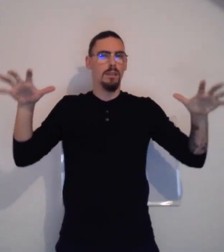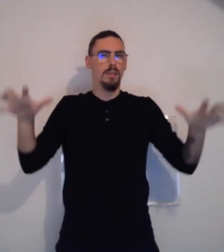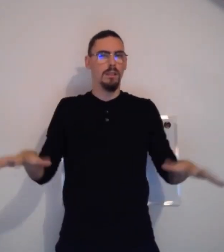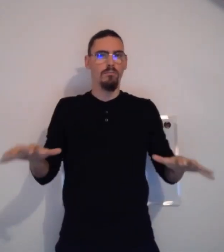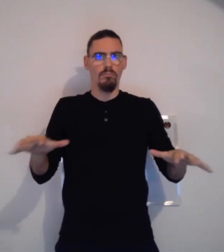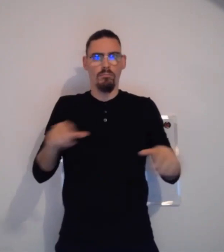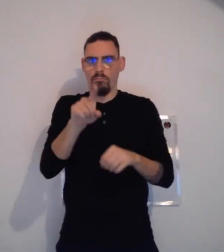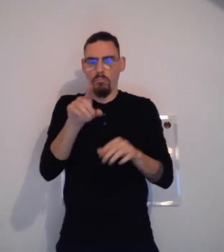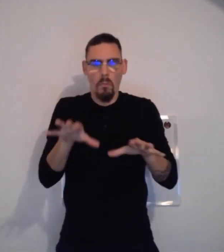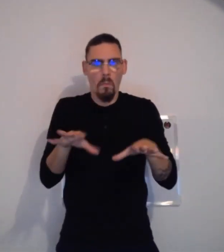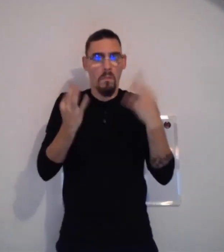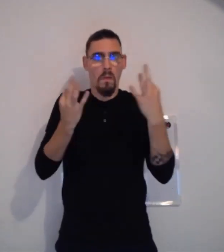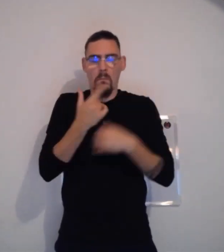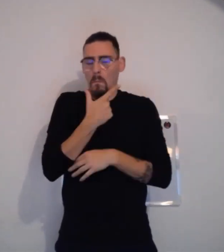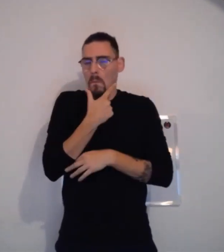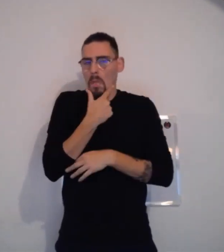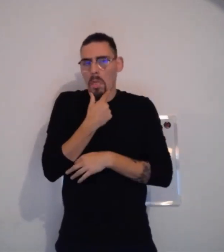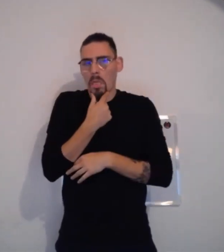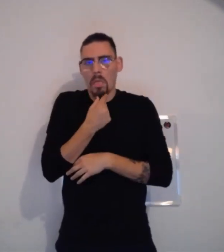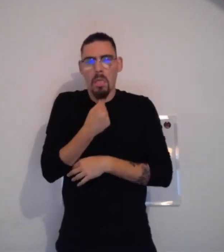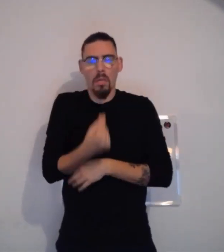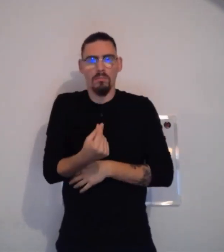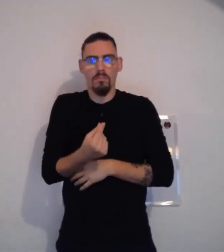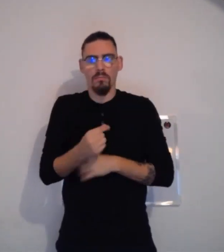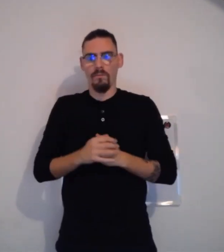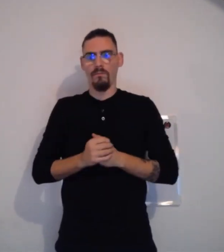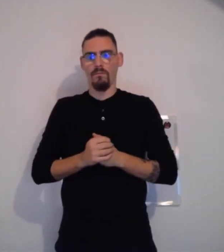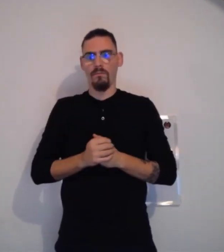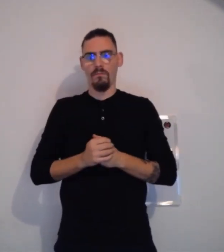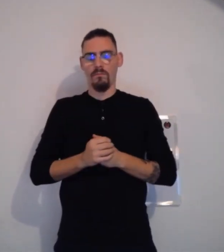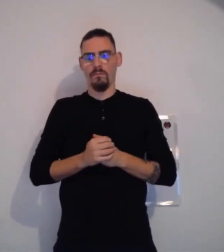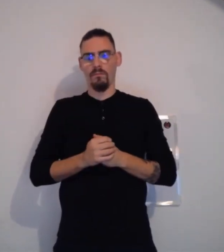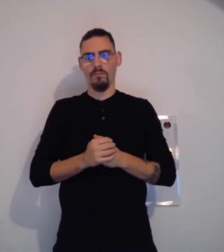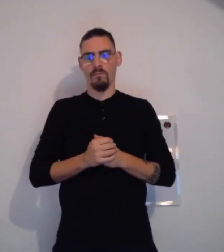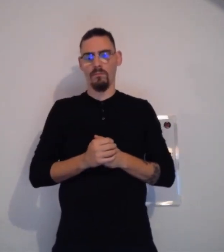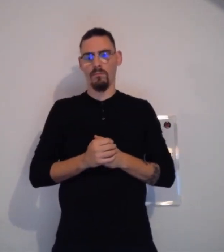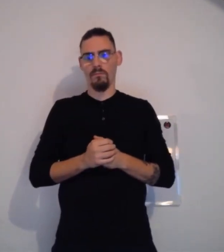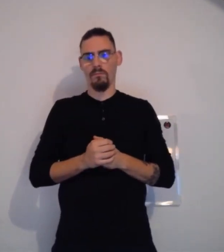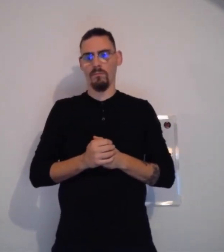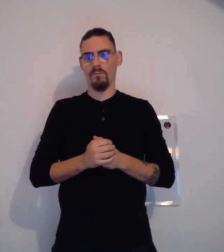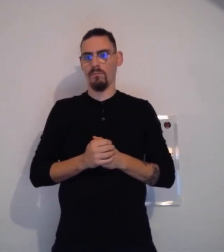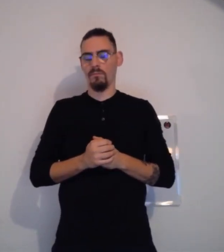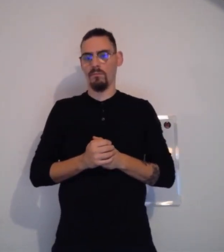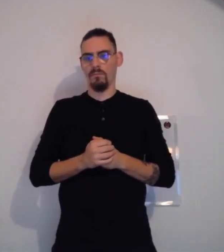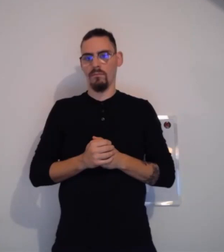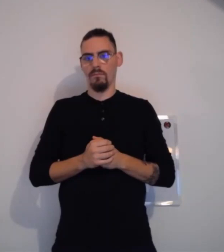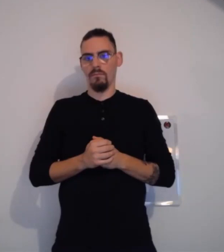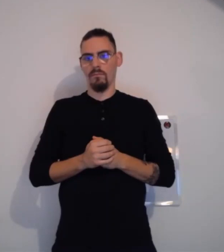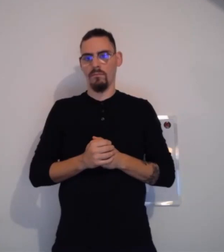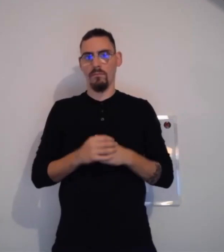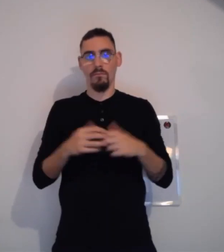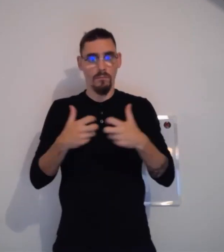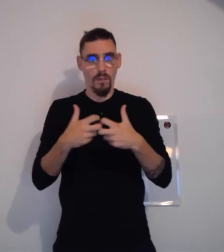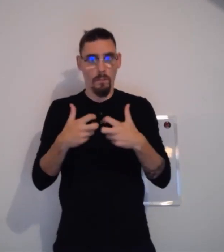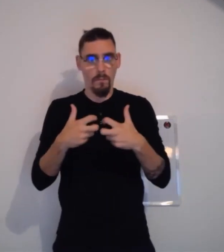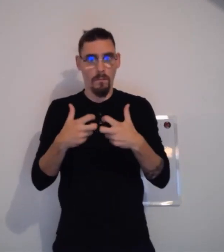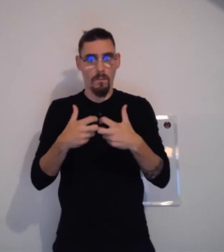Les centres de formation, il y en a pléthore en France. Vous allez pouvoir en trouver assez facilement près de chez vous.